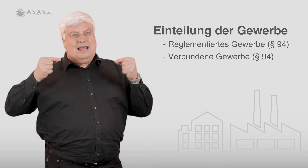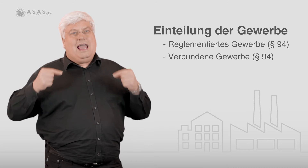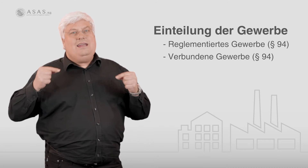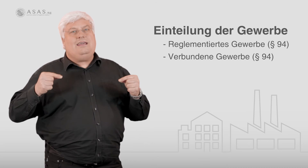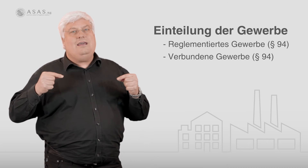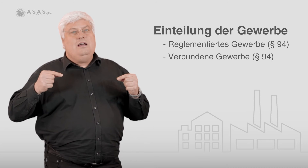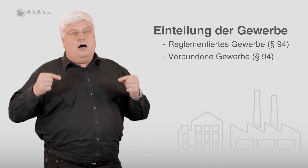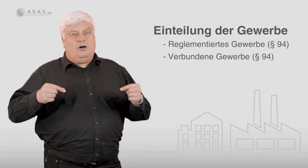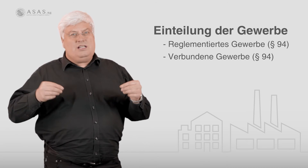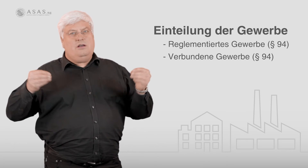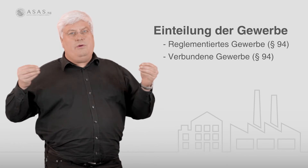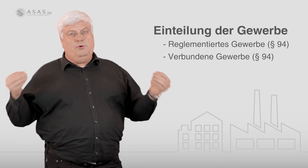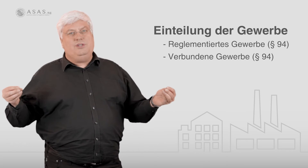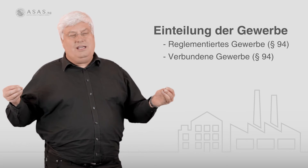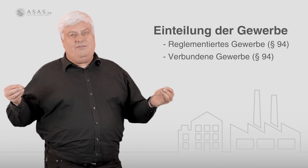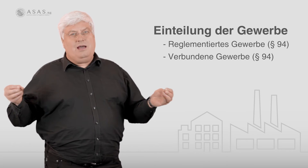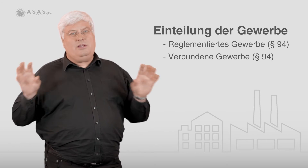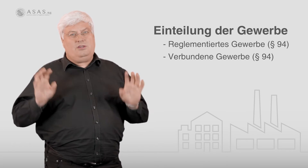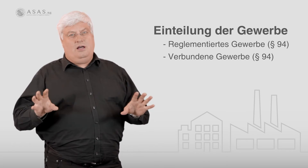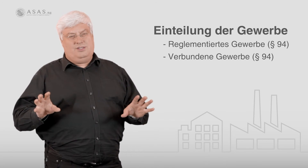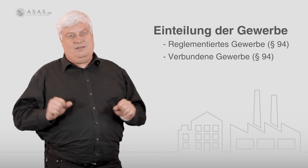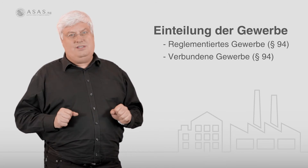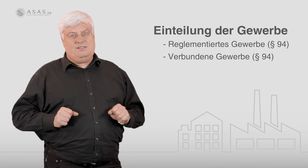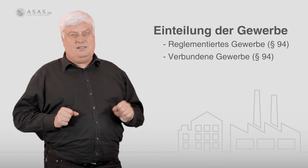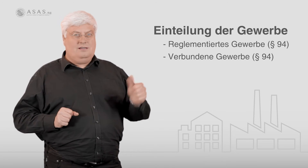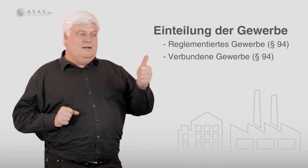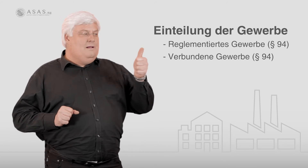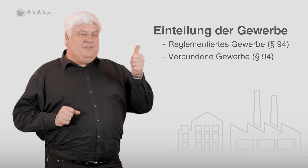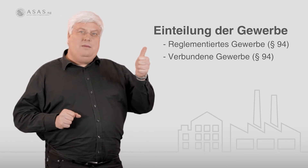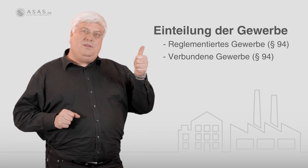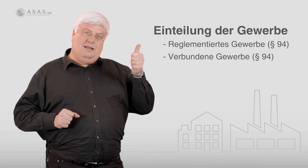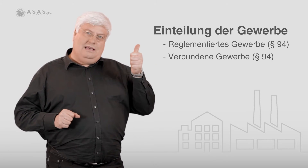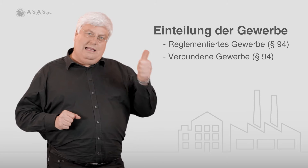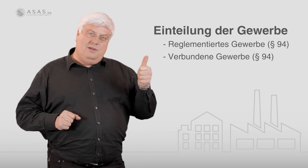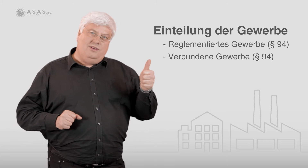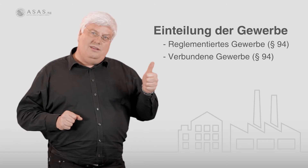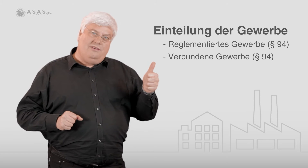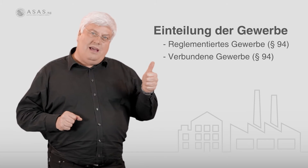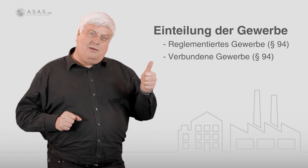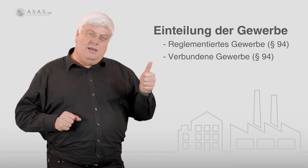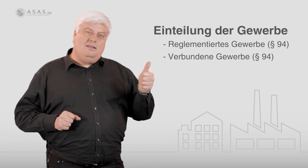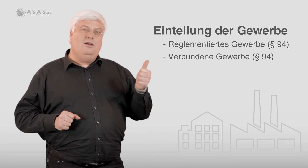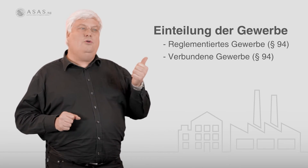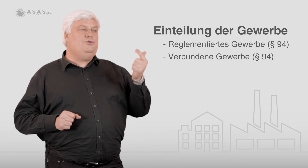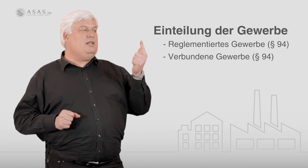einige auch als verbundene Gewerbe ausgewiesen sind. Neben den reglementierten Gewerben und den